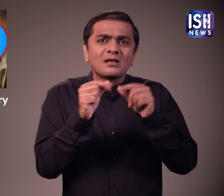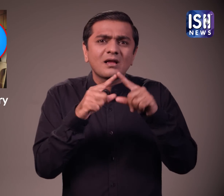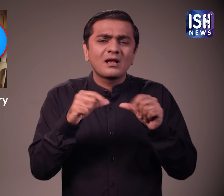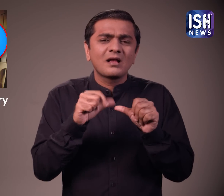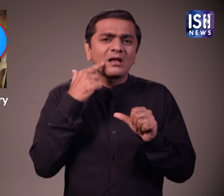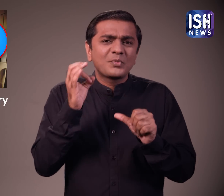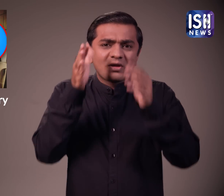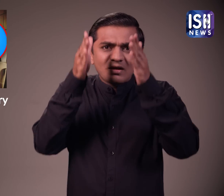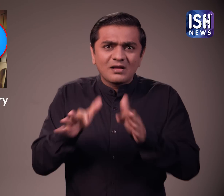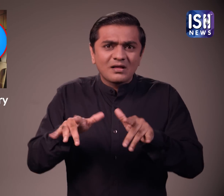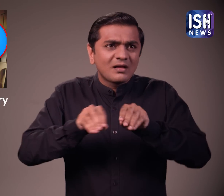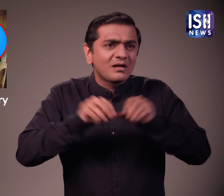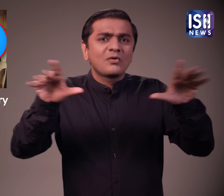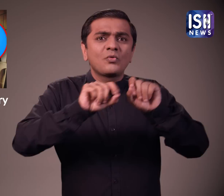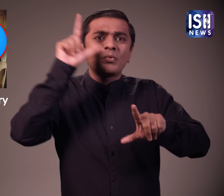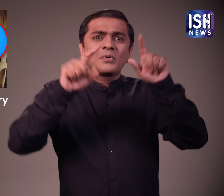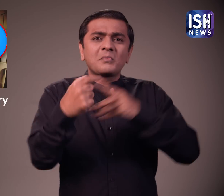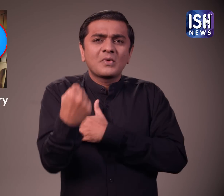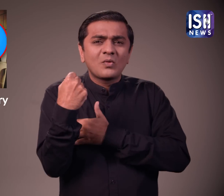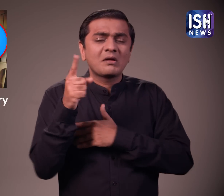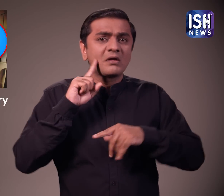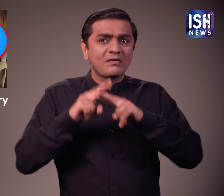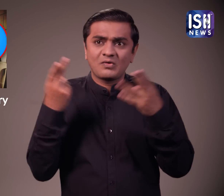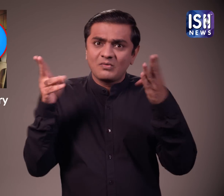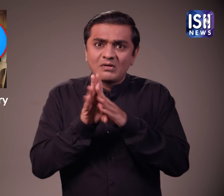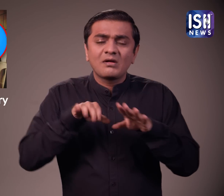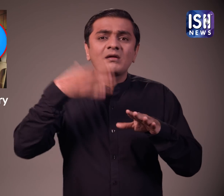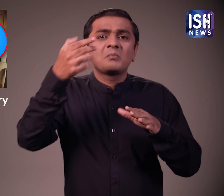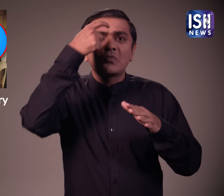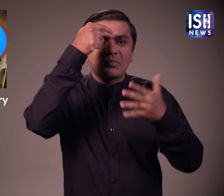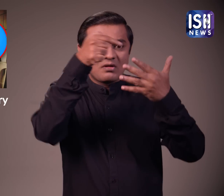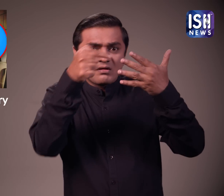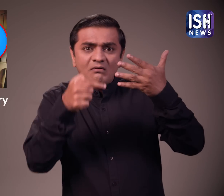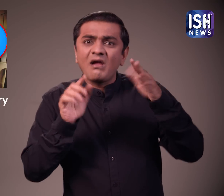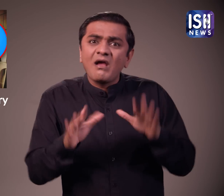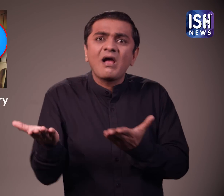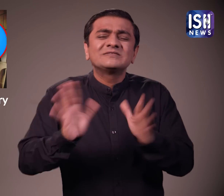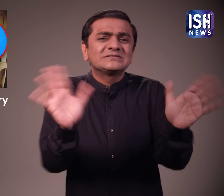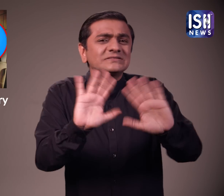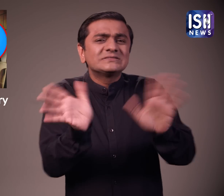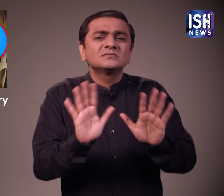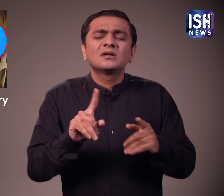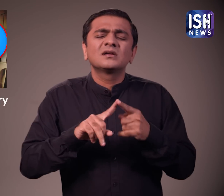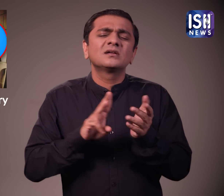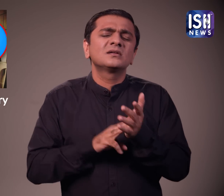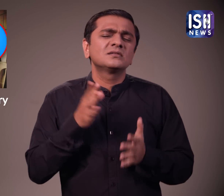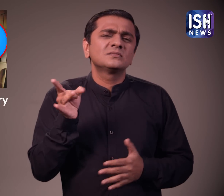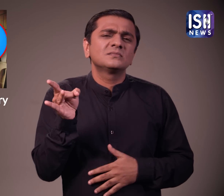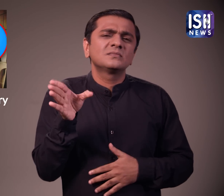अच्छी तरह से काम करने के लिए महत्वपूर्ण केंदर था मस्क को बताया गया कि केंद्र को बंद करने से कई तरह की दिक्कते पैदा